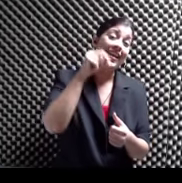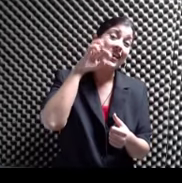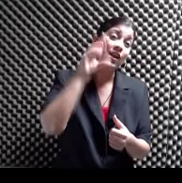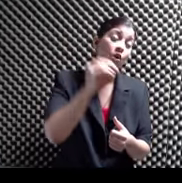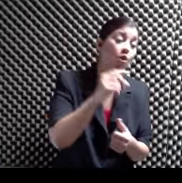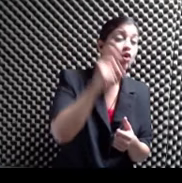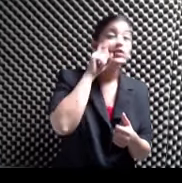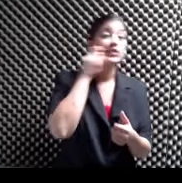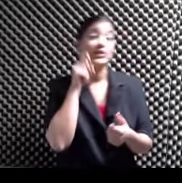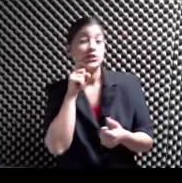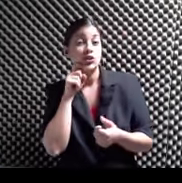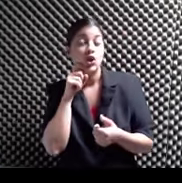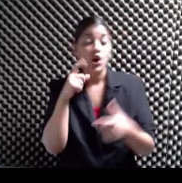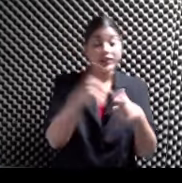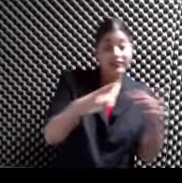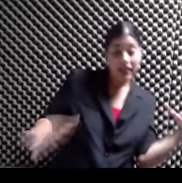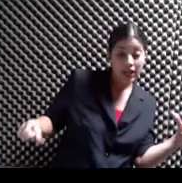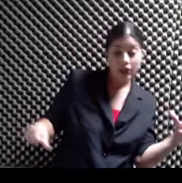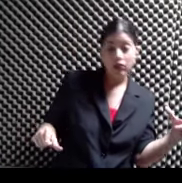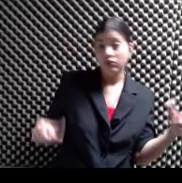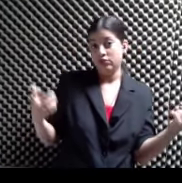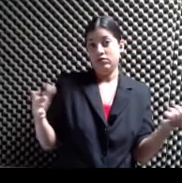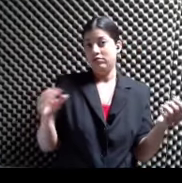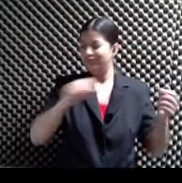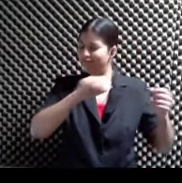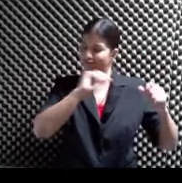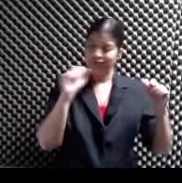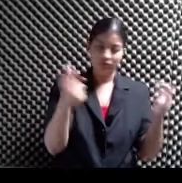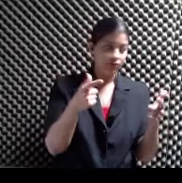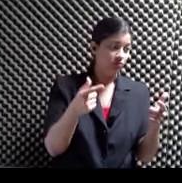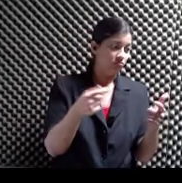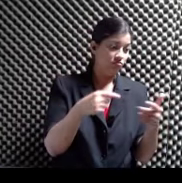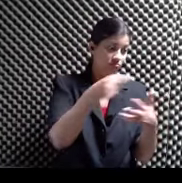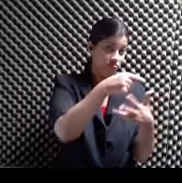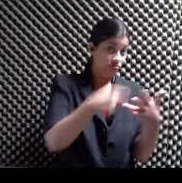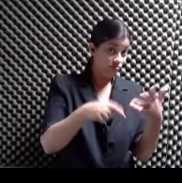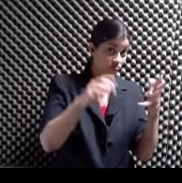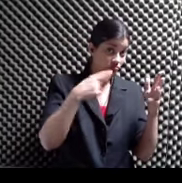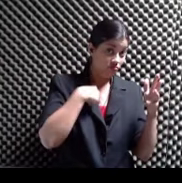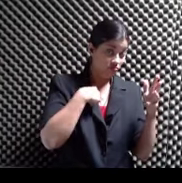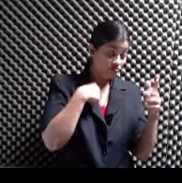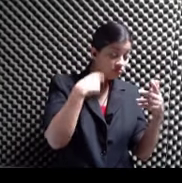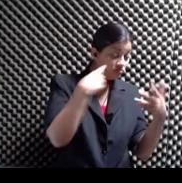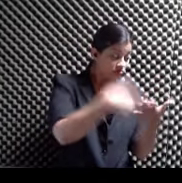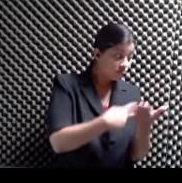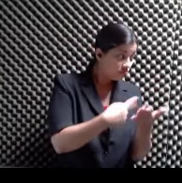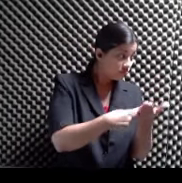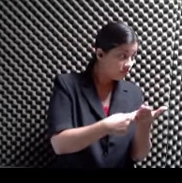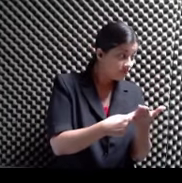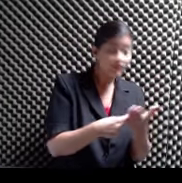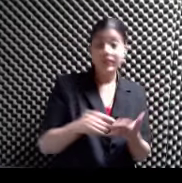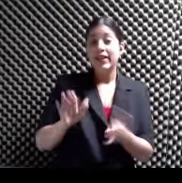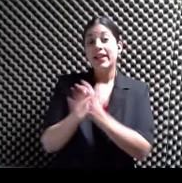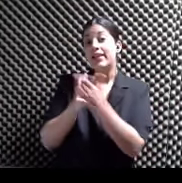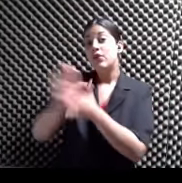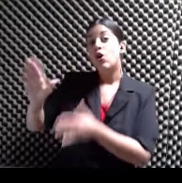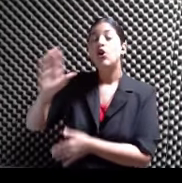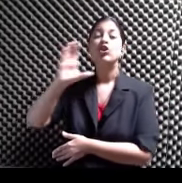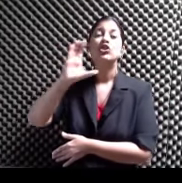géneros literarios Y de literatura Que en el libro De Cindy Del que vamos A hablar ahorita También se pone En duda